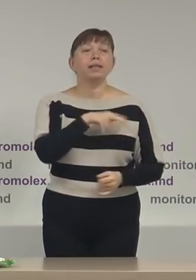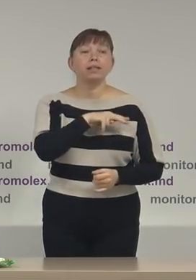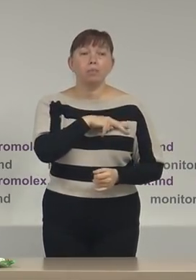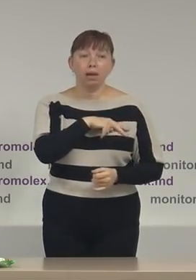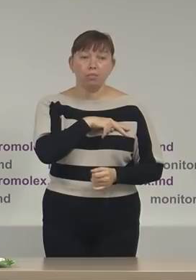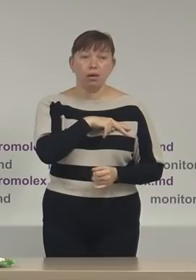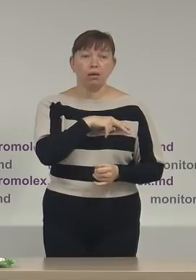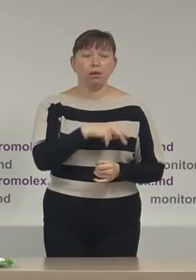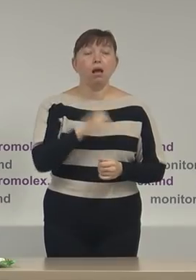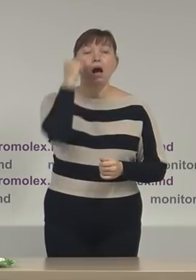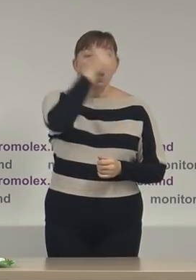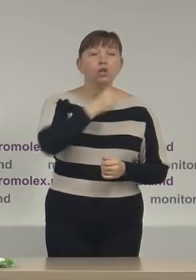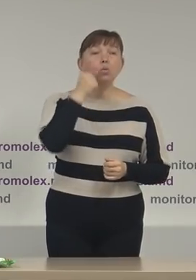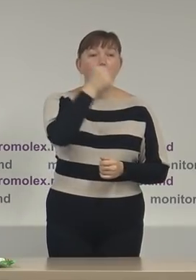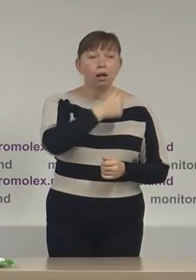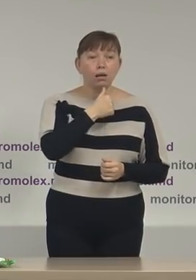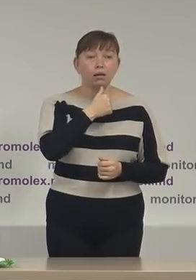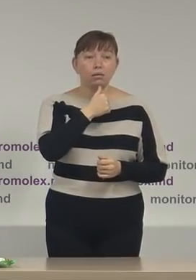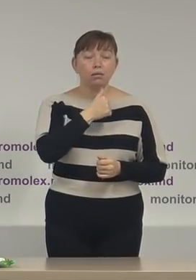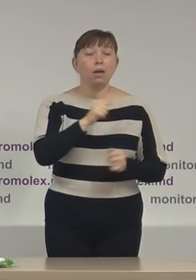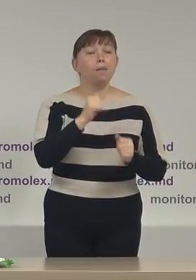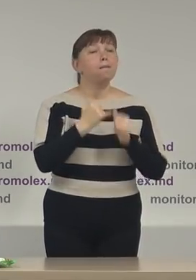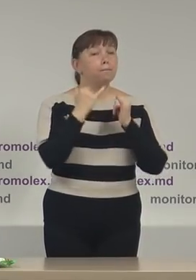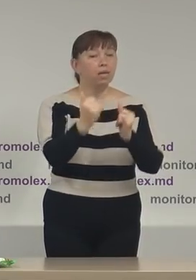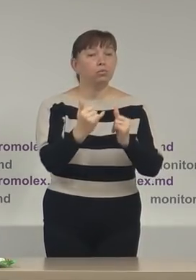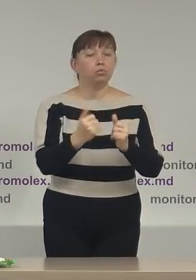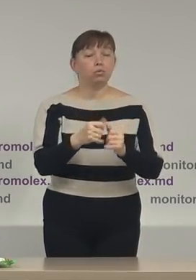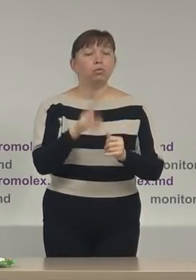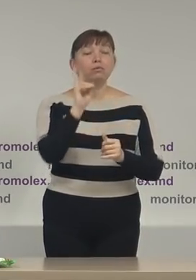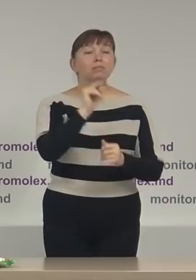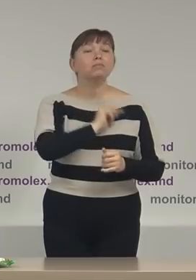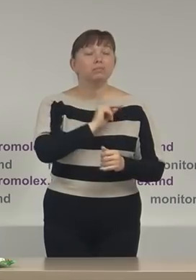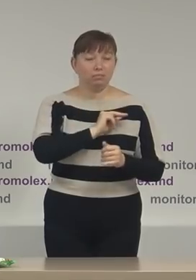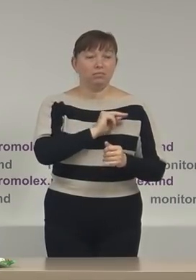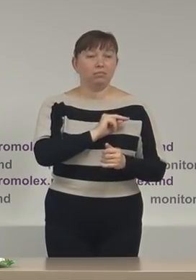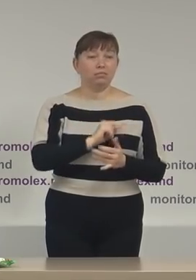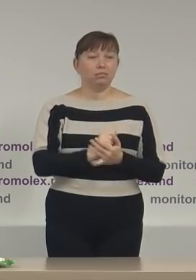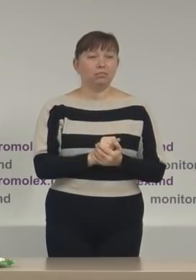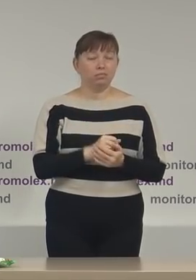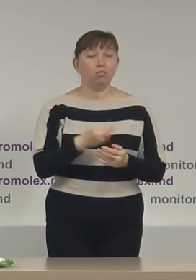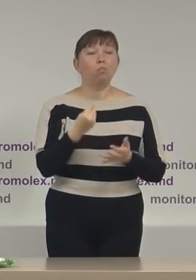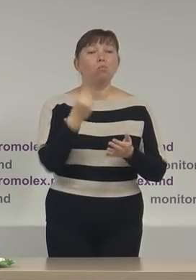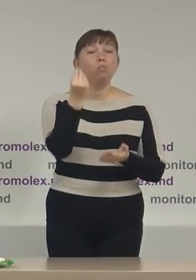anuale pentru angajații sectorului bugetar în mare parte